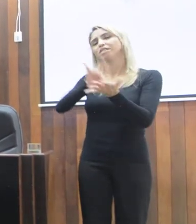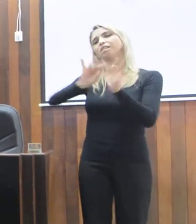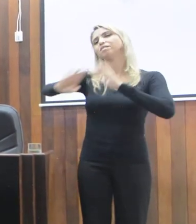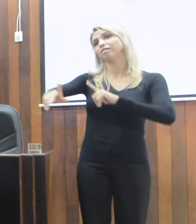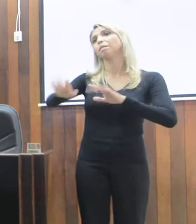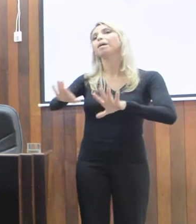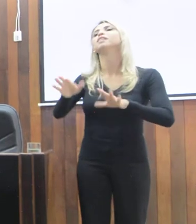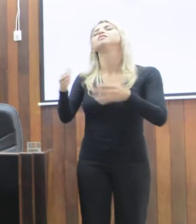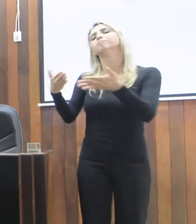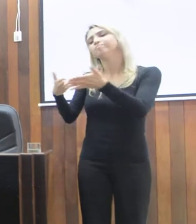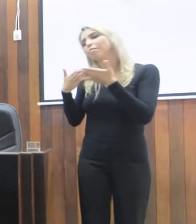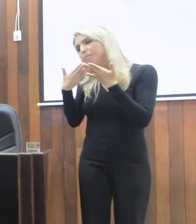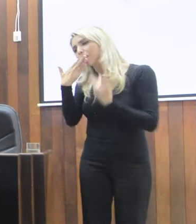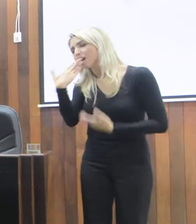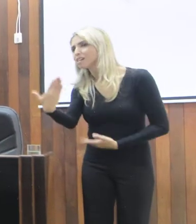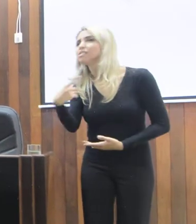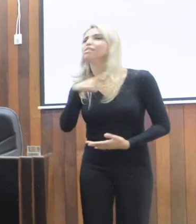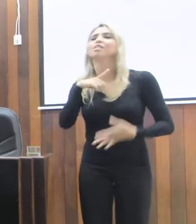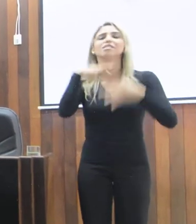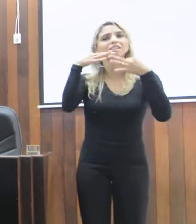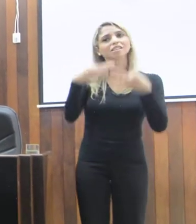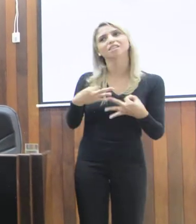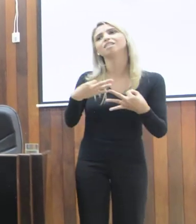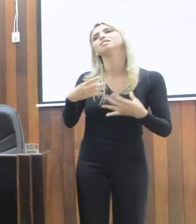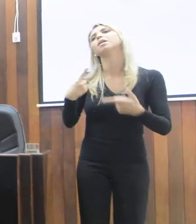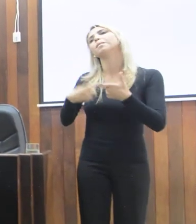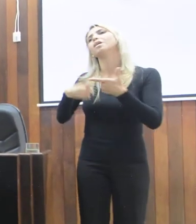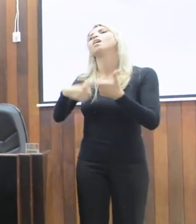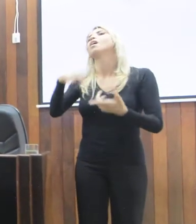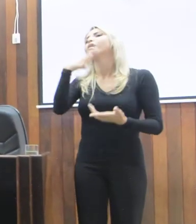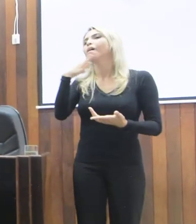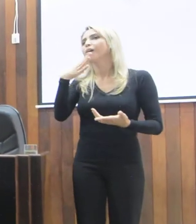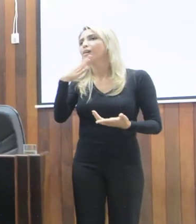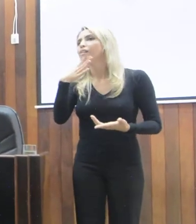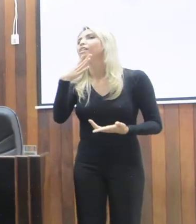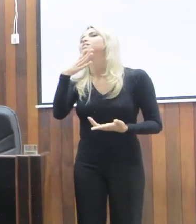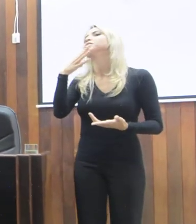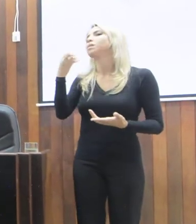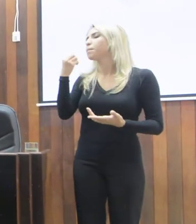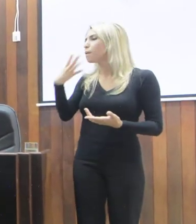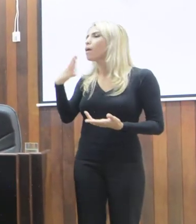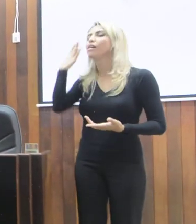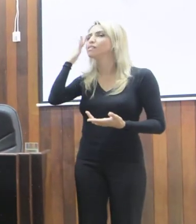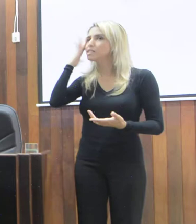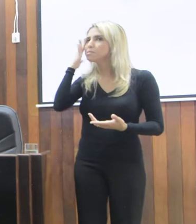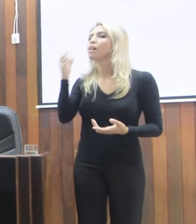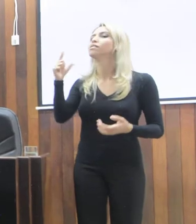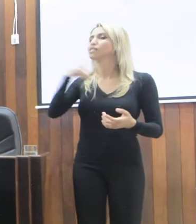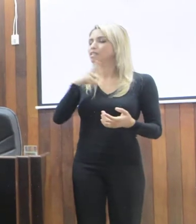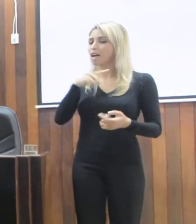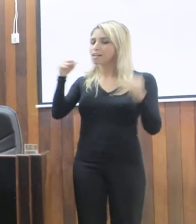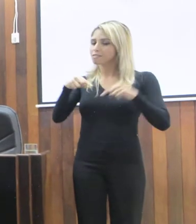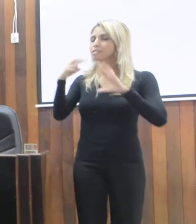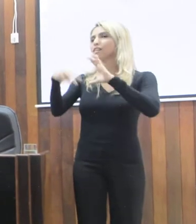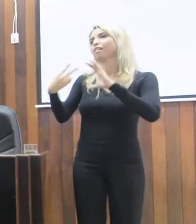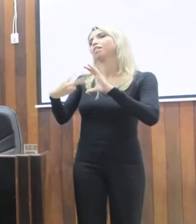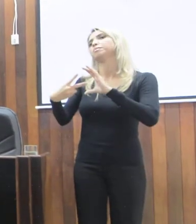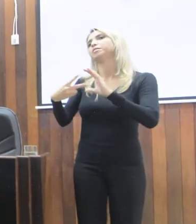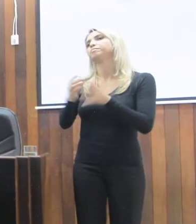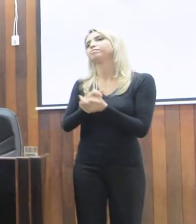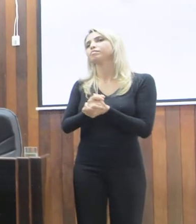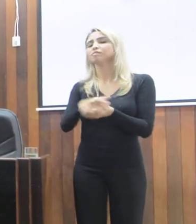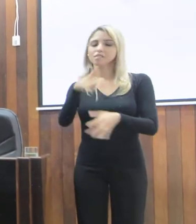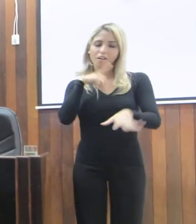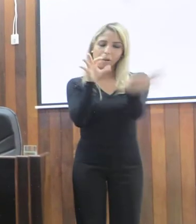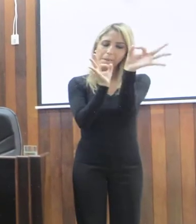continuidade, eu tenho certeza, pelo bom coração que eu conheço e pelo bom entendimento que você tem nessa casa, que alguns dos projetos que a gente